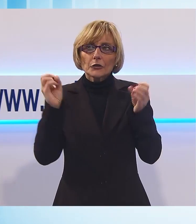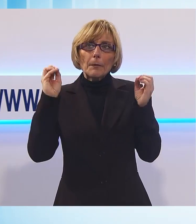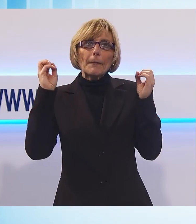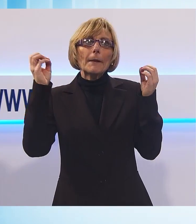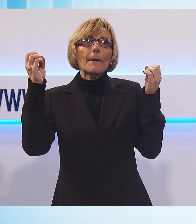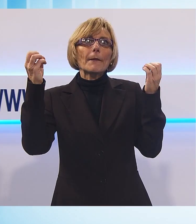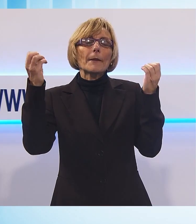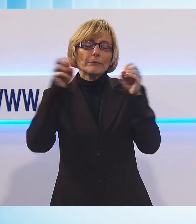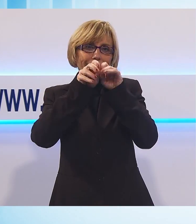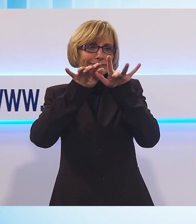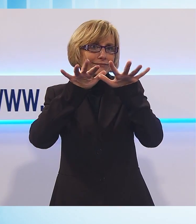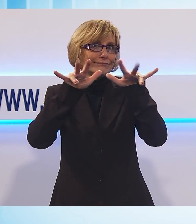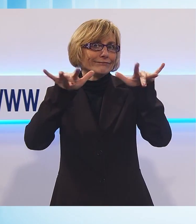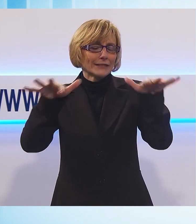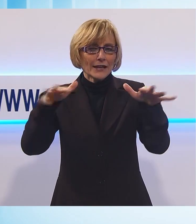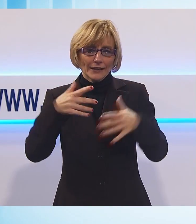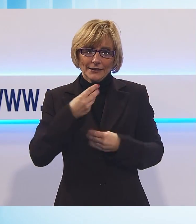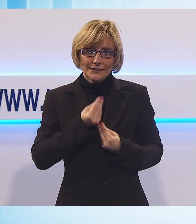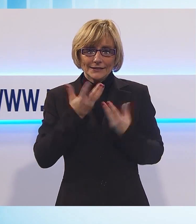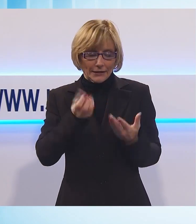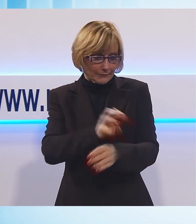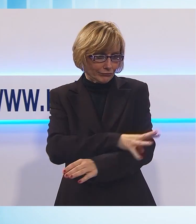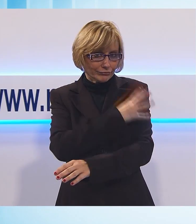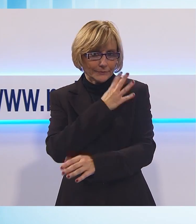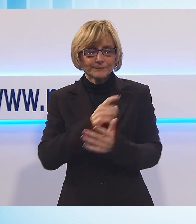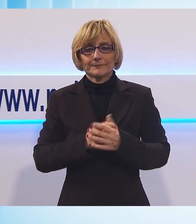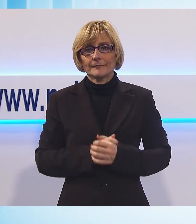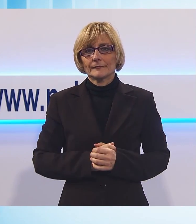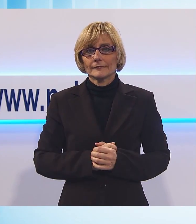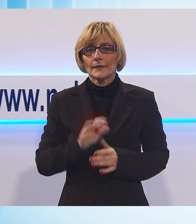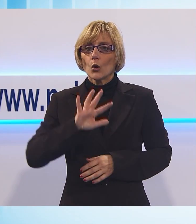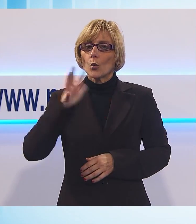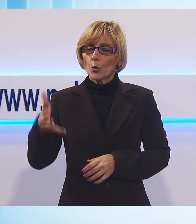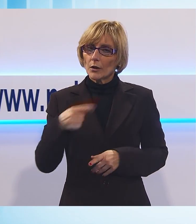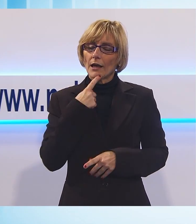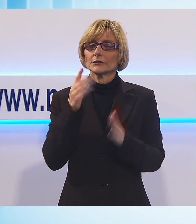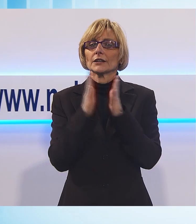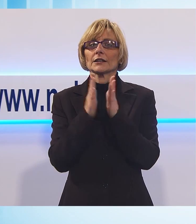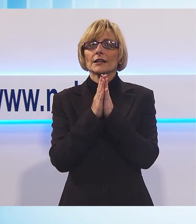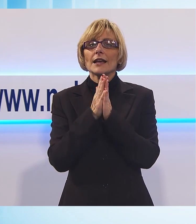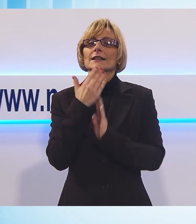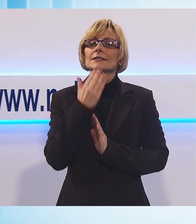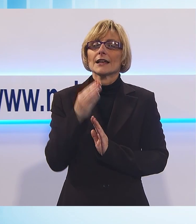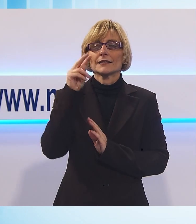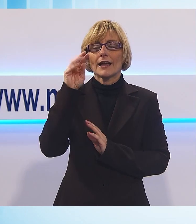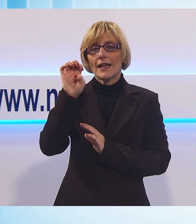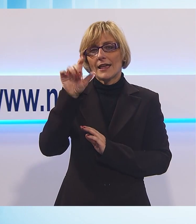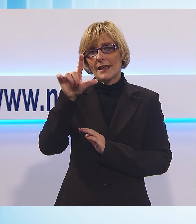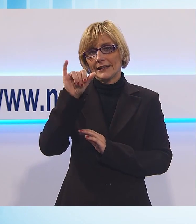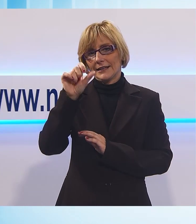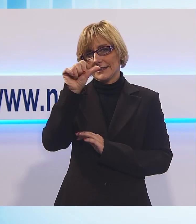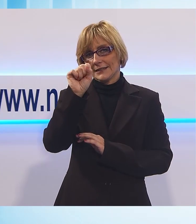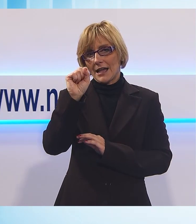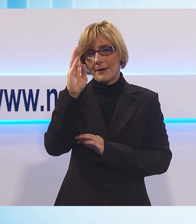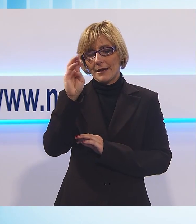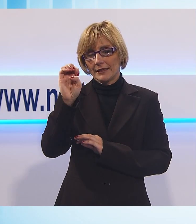presepe irradia poi a tutta la comunità. Un altro presepe davvero originale è quello presente nella chiesa dedicata a Santa Elisabetta, sempre a Dezza Alta.